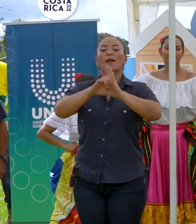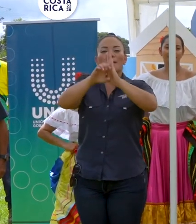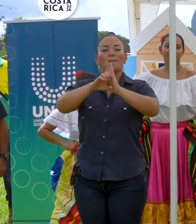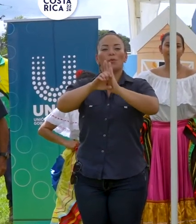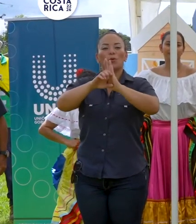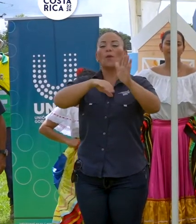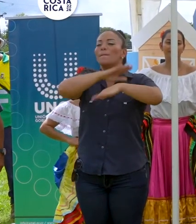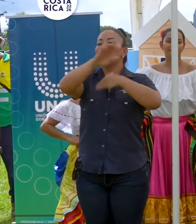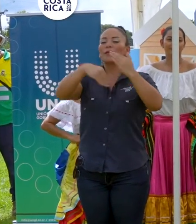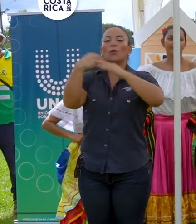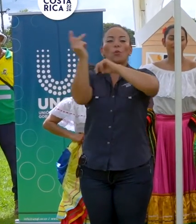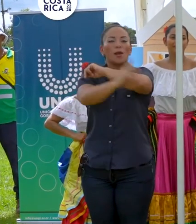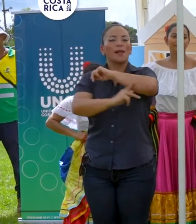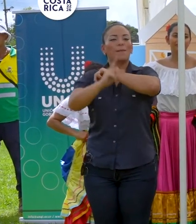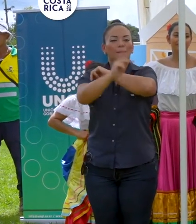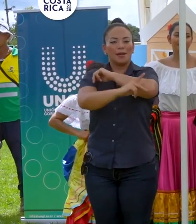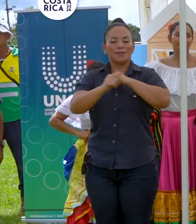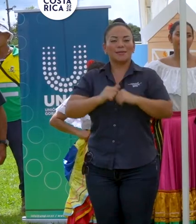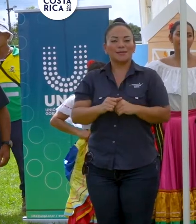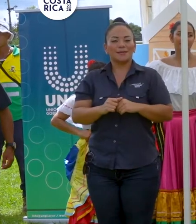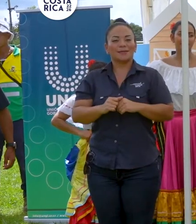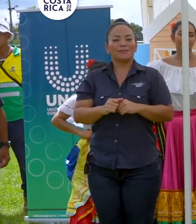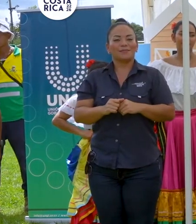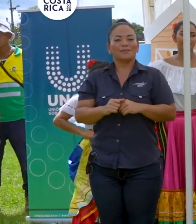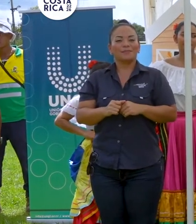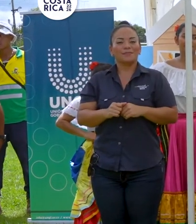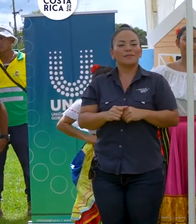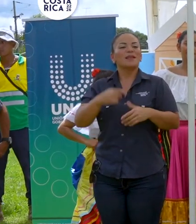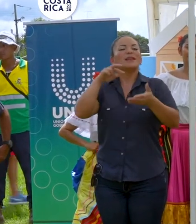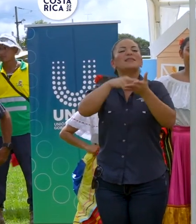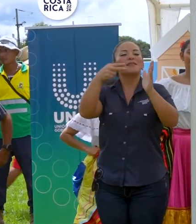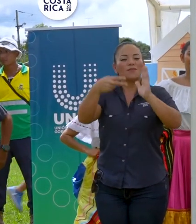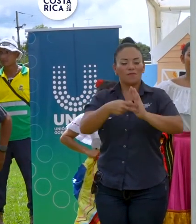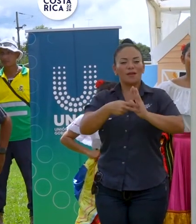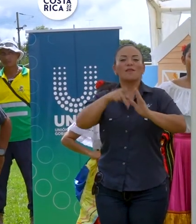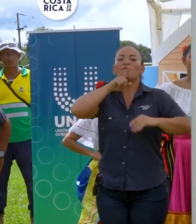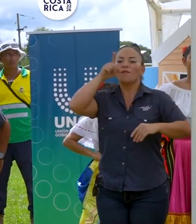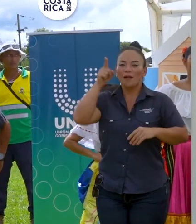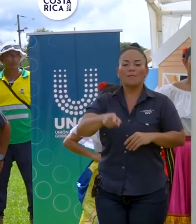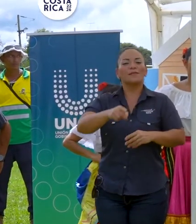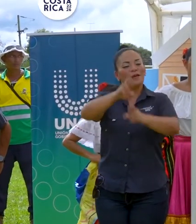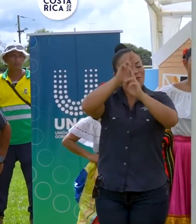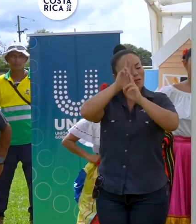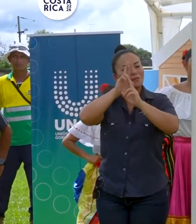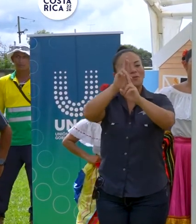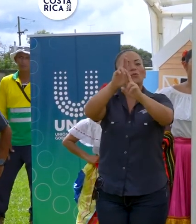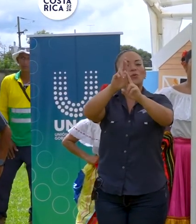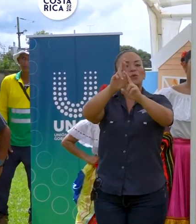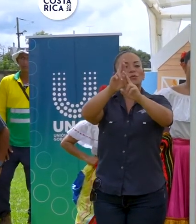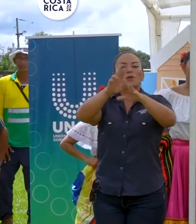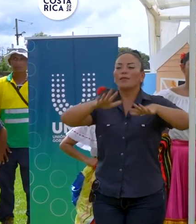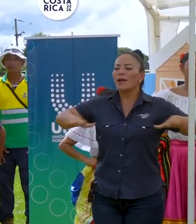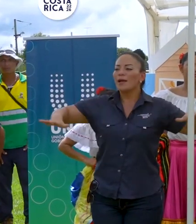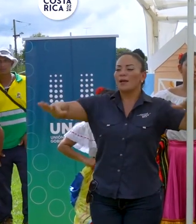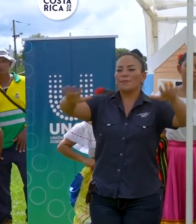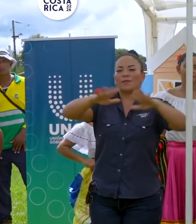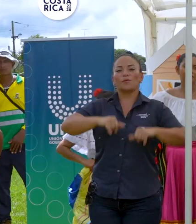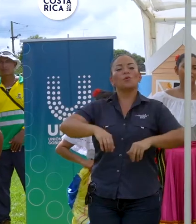el resto de Costa Rica de lo que es ser respetuoso del ambiente,